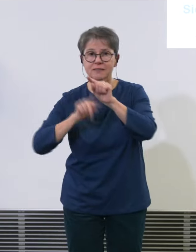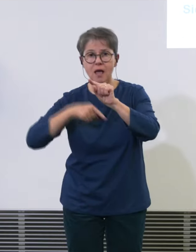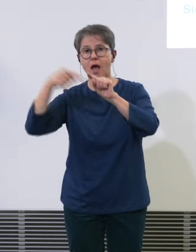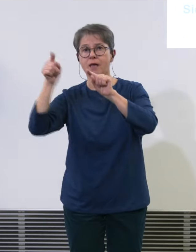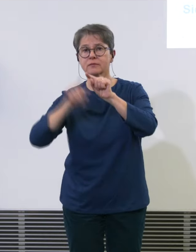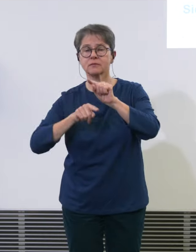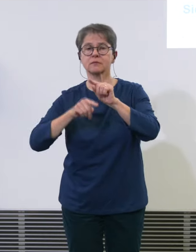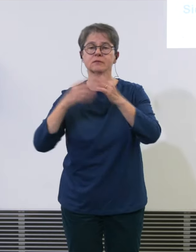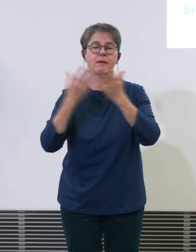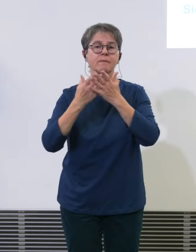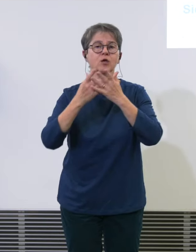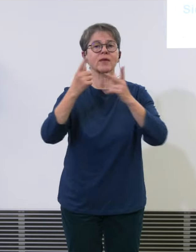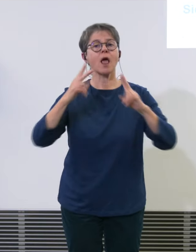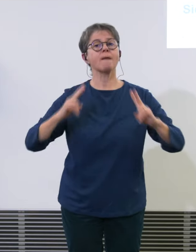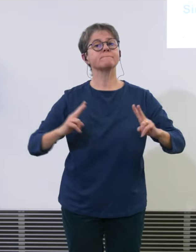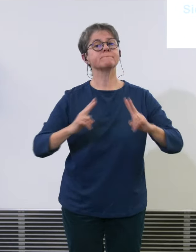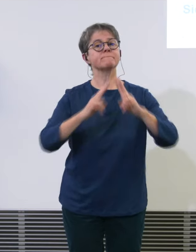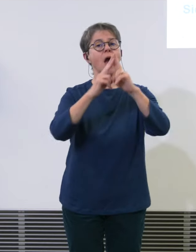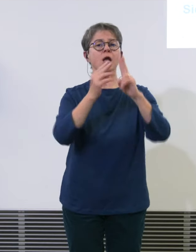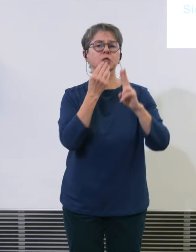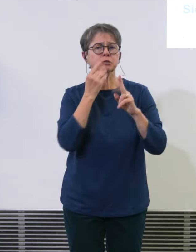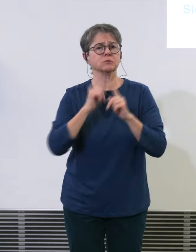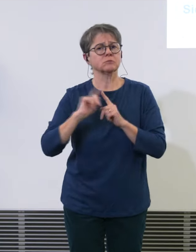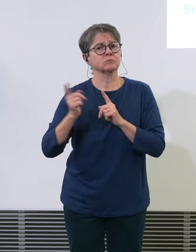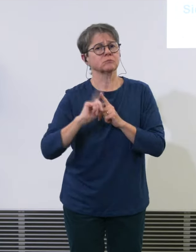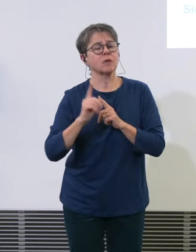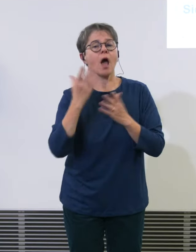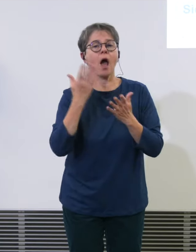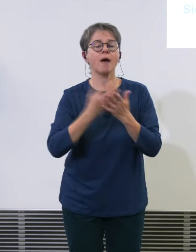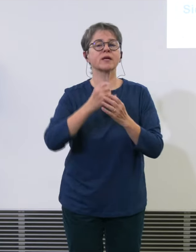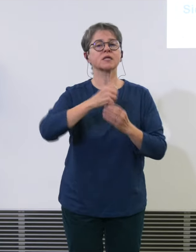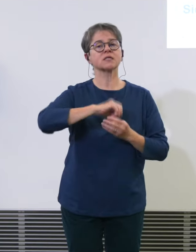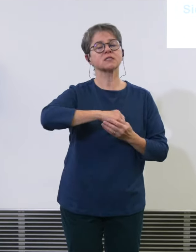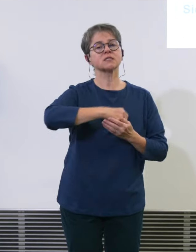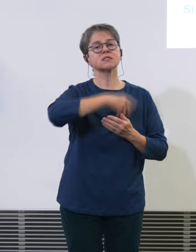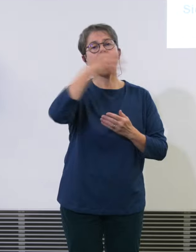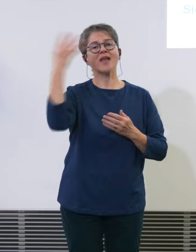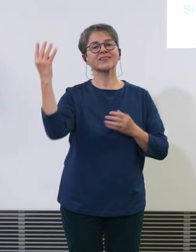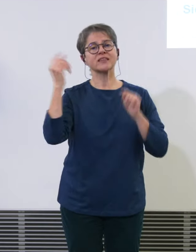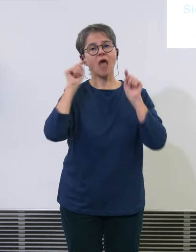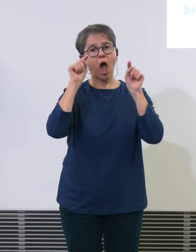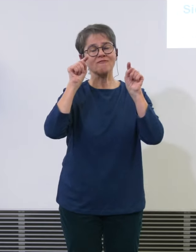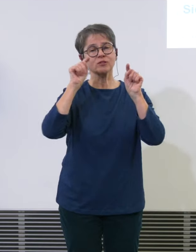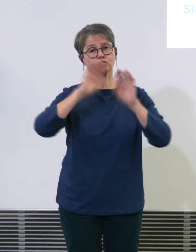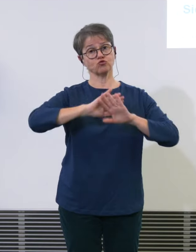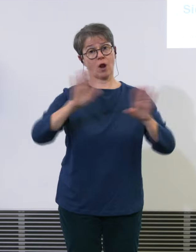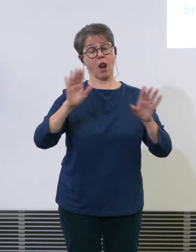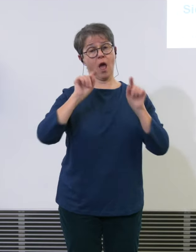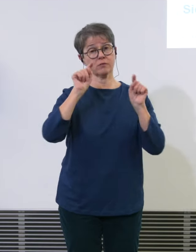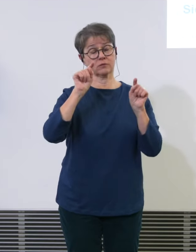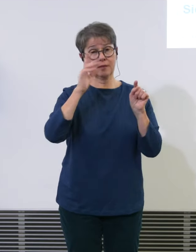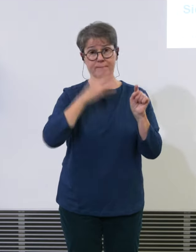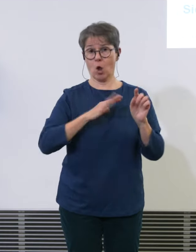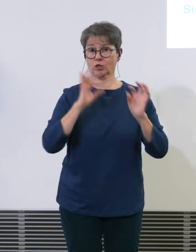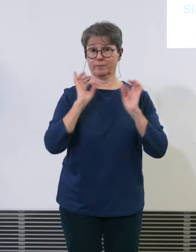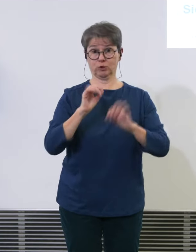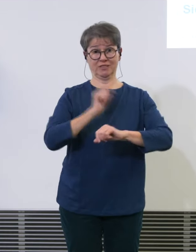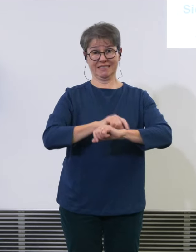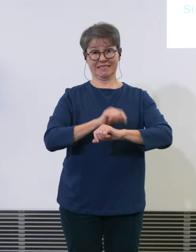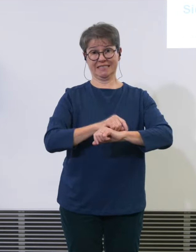vielleicht gerade um die Ecke aber zum Beispiel in die skandinavischen Länder braucht es einfach eine gewisse Zeit solange man nicht überschallfliegt dauert das eine gewisse